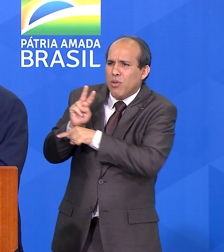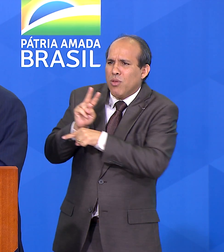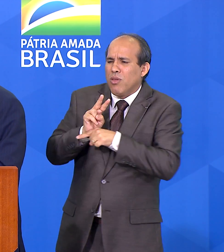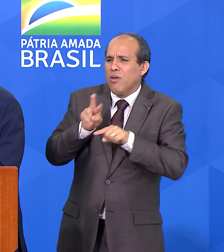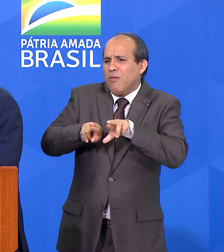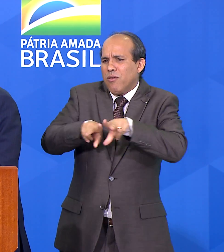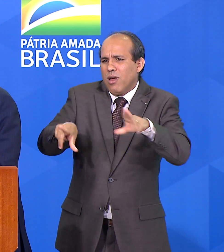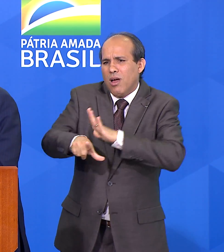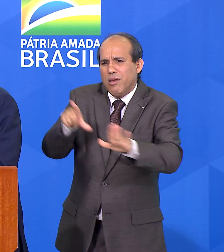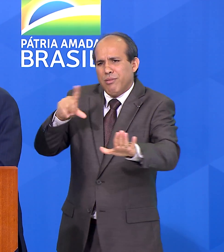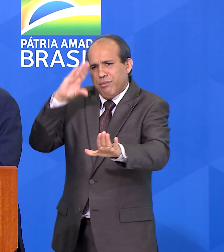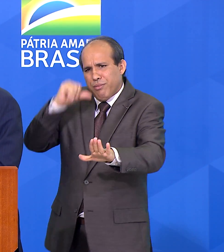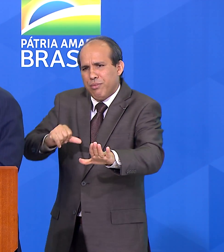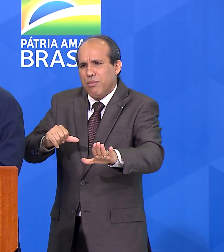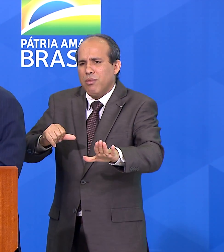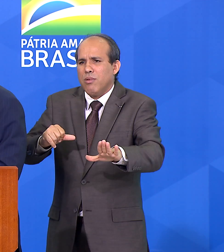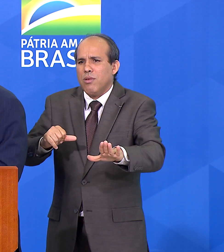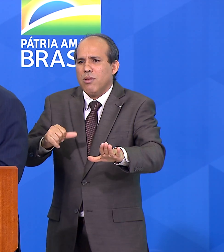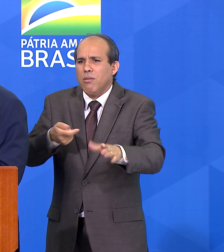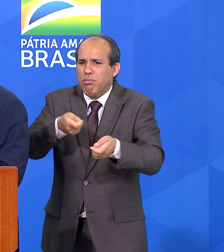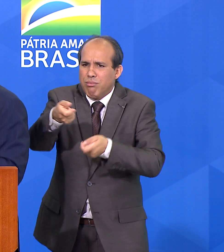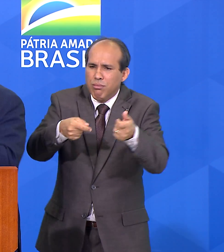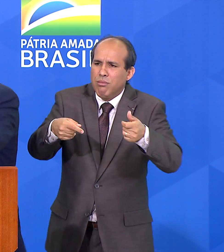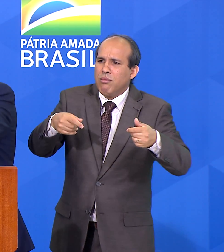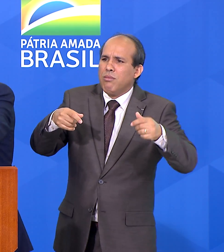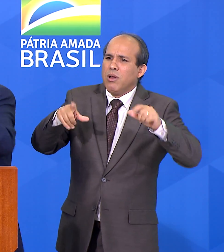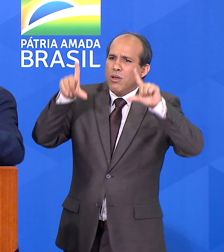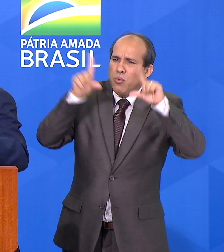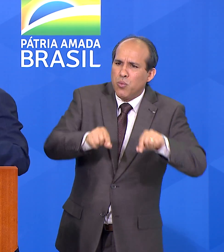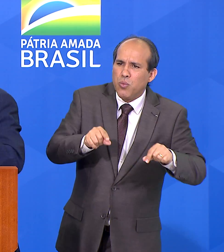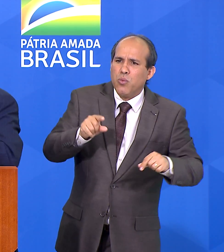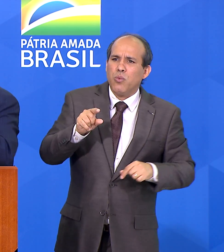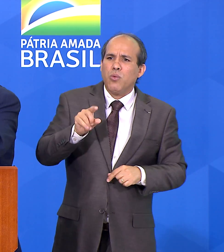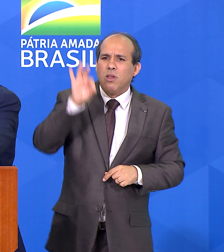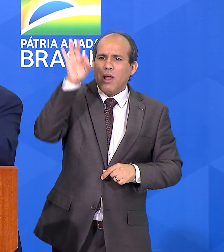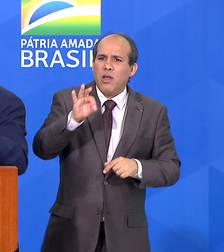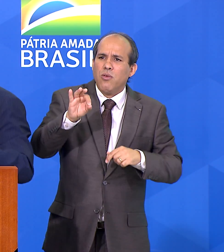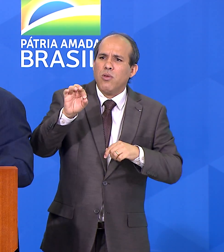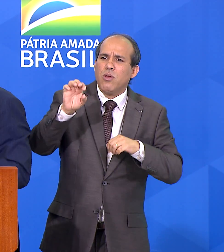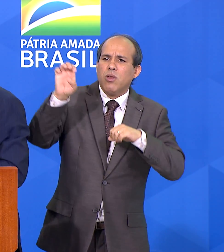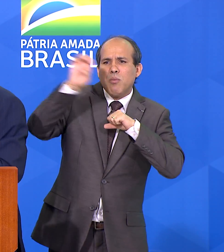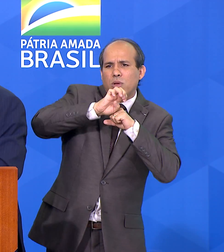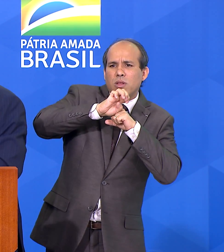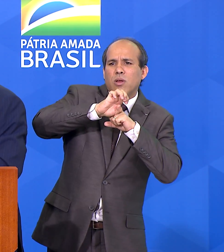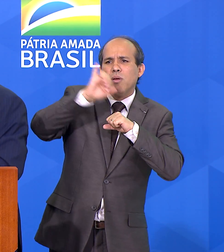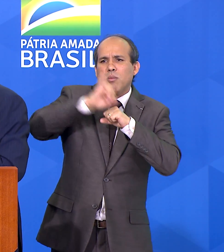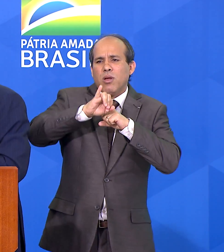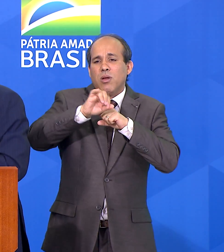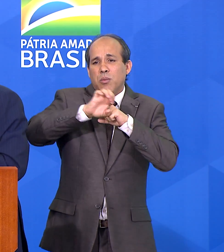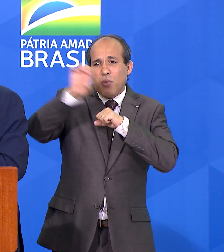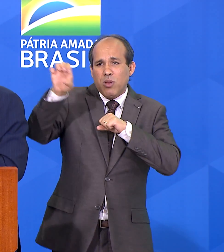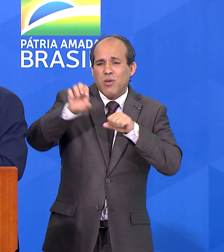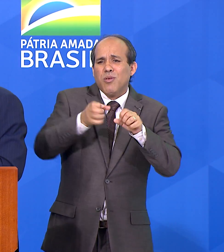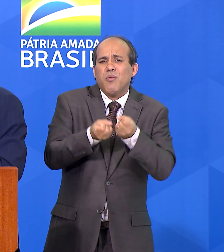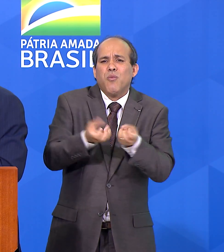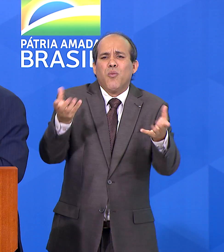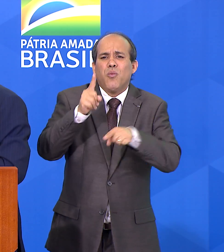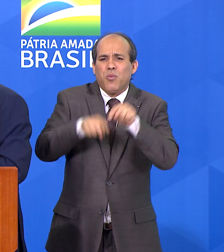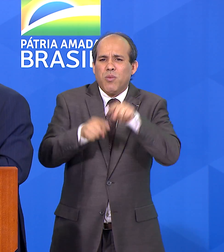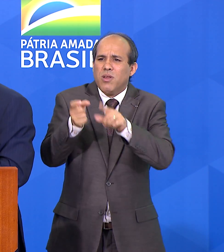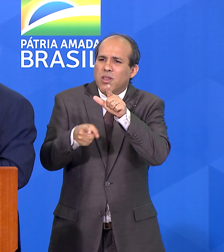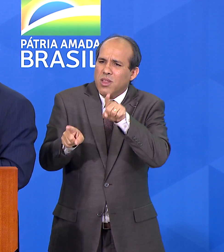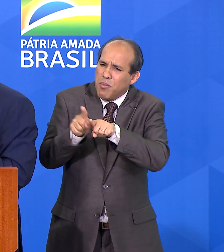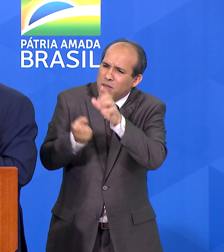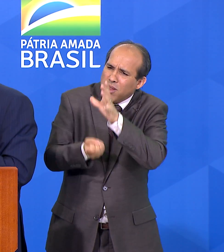bônus, reduzindo tarifas de importação de milhares de produtos, criando produção de